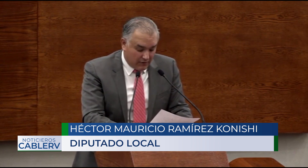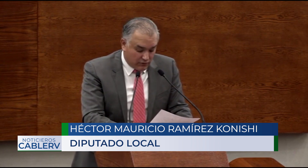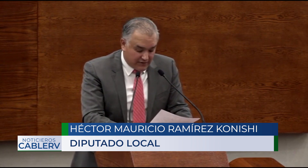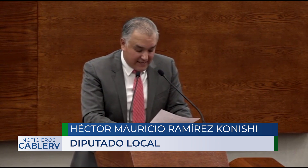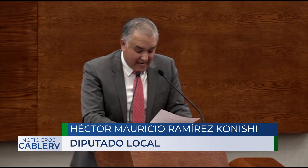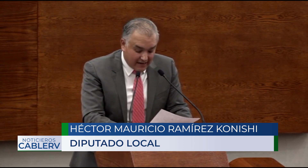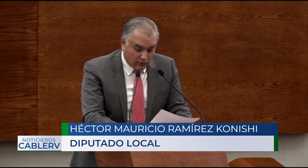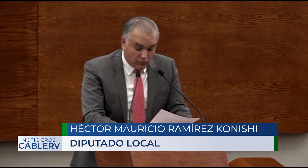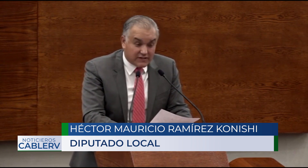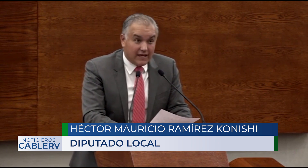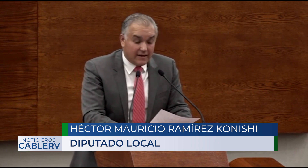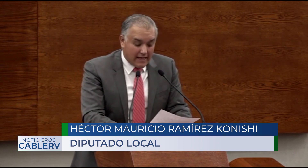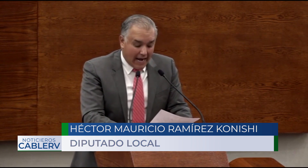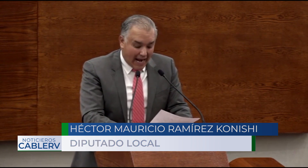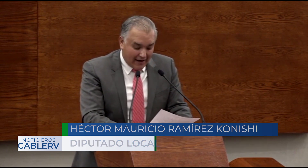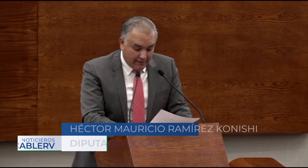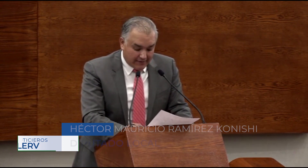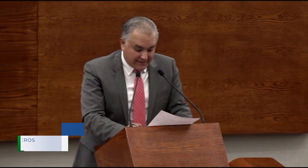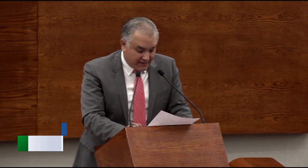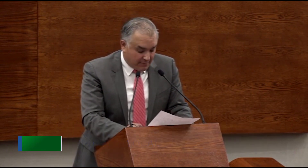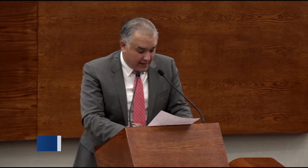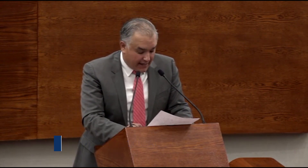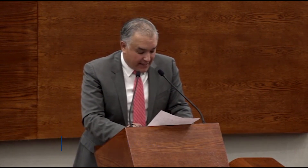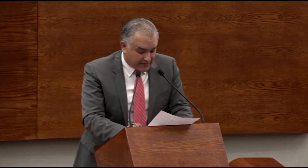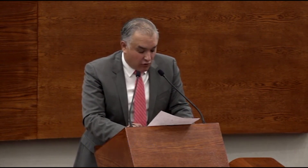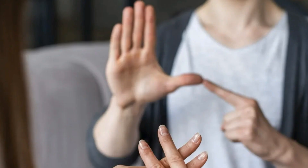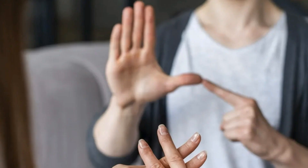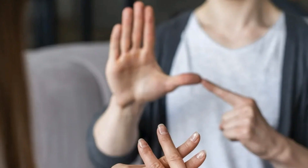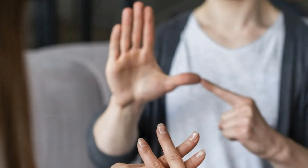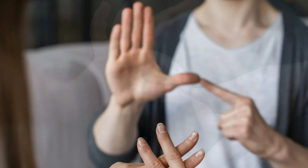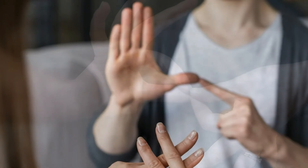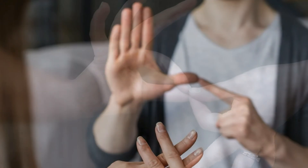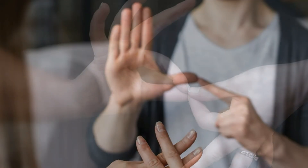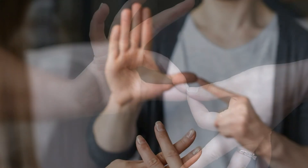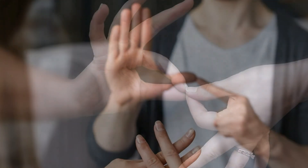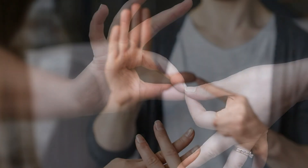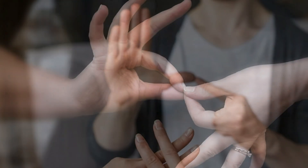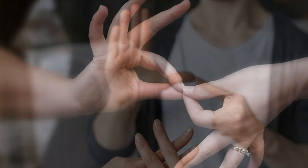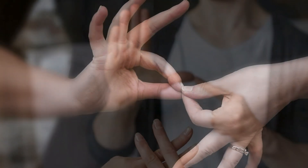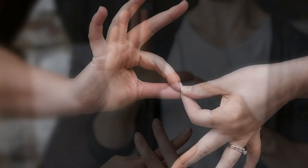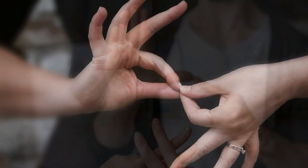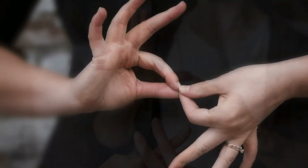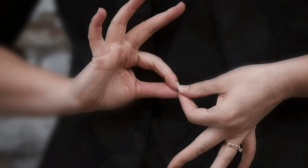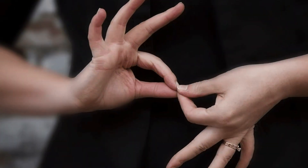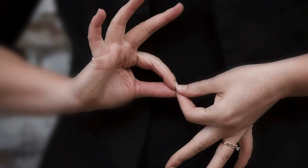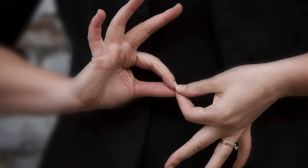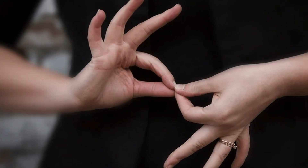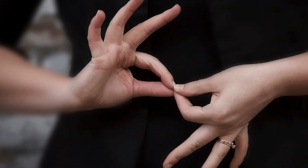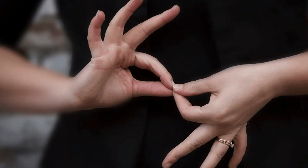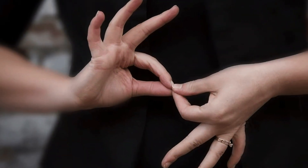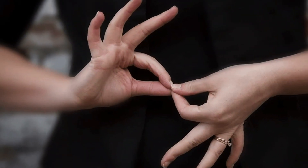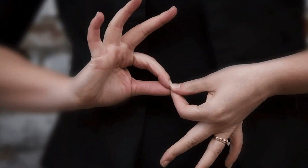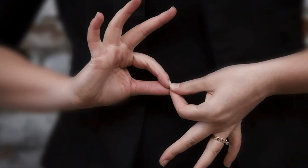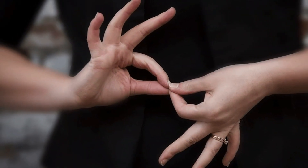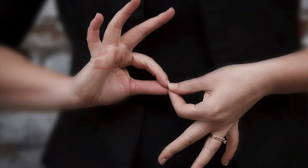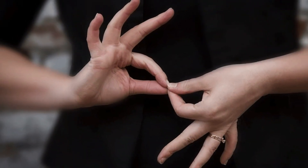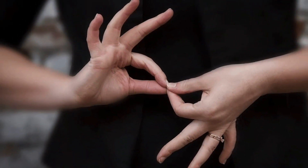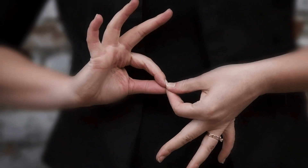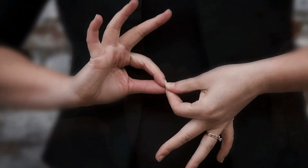el 2011, ya reconoce la lengua de señas mexicanas como una lengua nacional, ahora desde esta soberanía